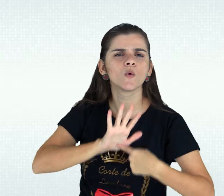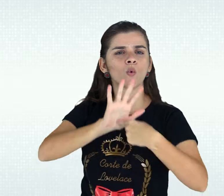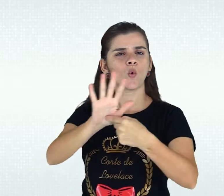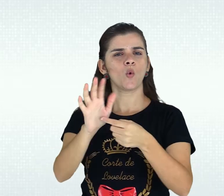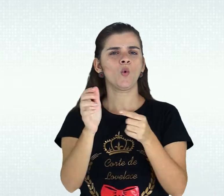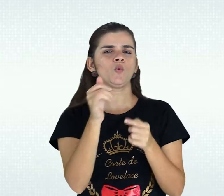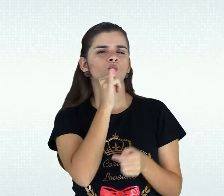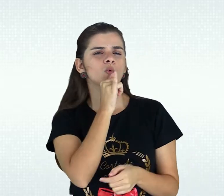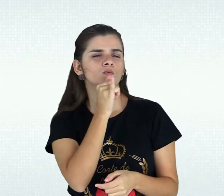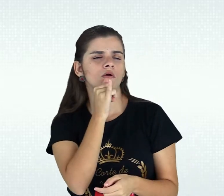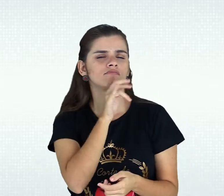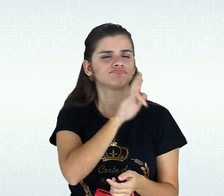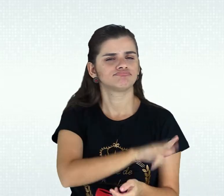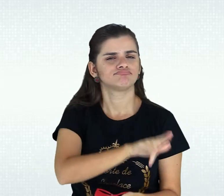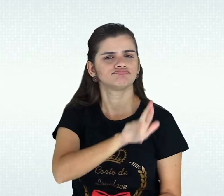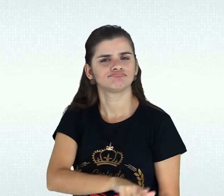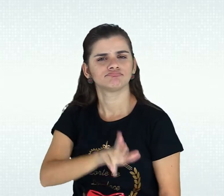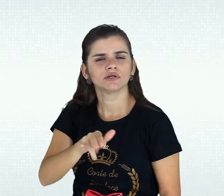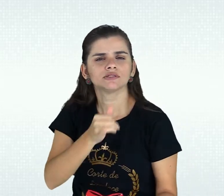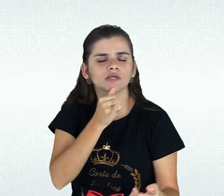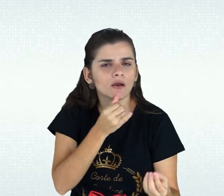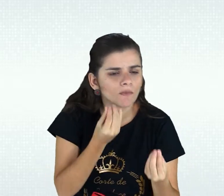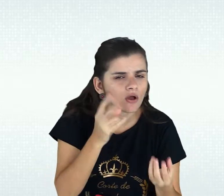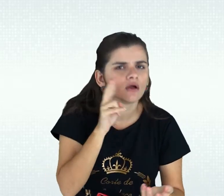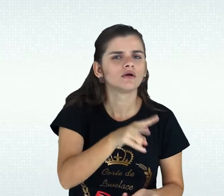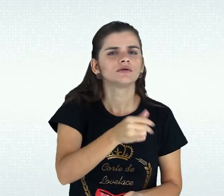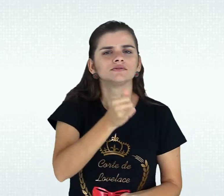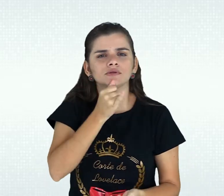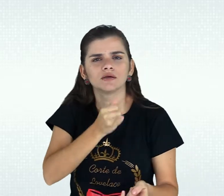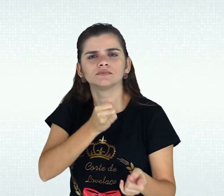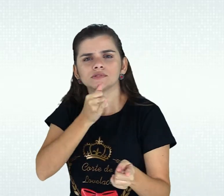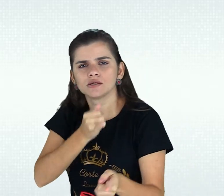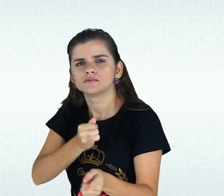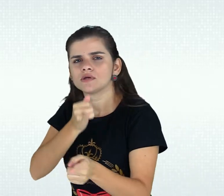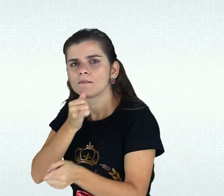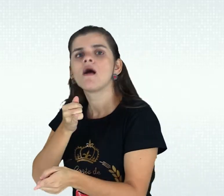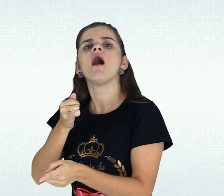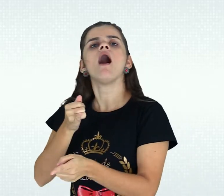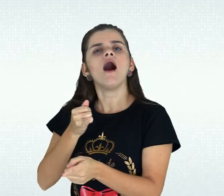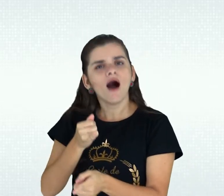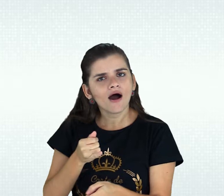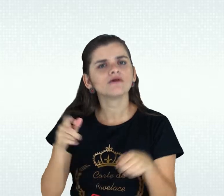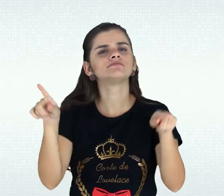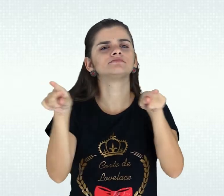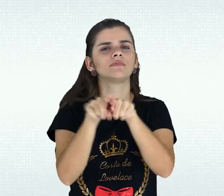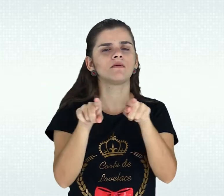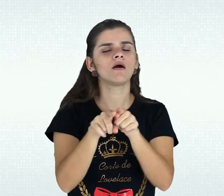propostas nas suas aulas. Caso houvessem dúvidas, eu poderia questioná-la.